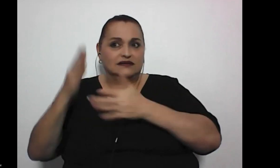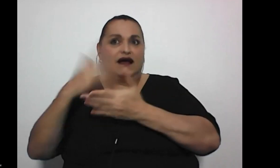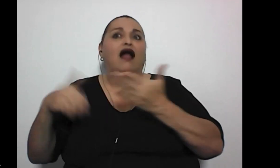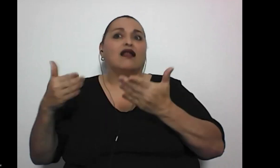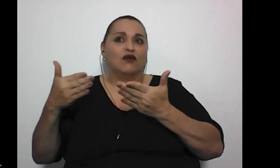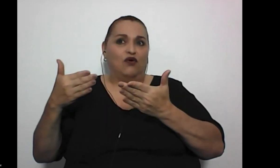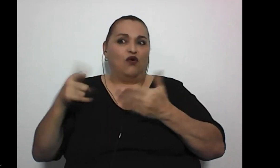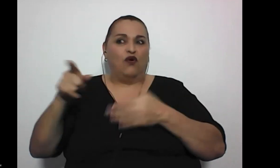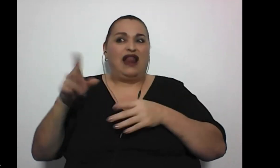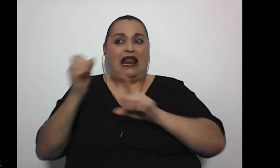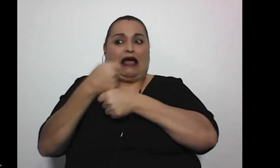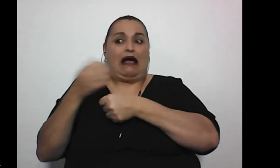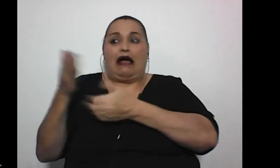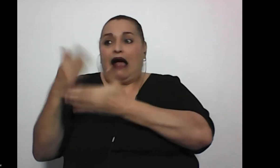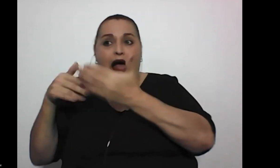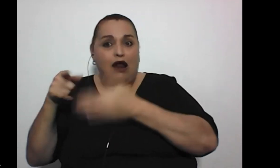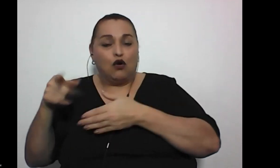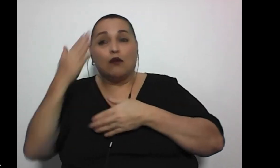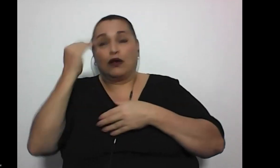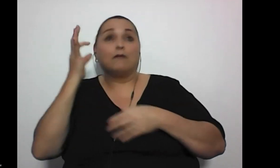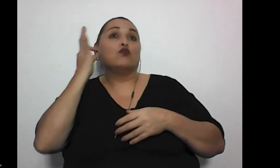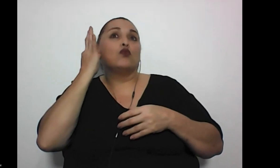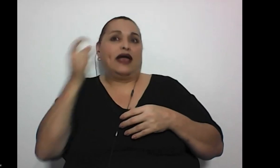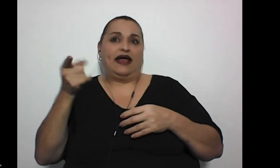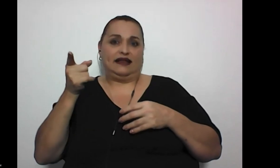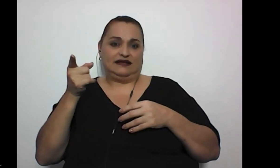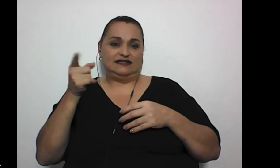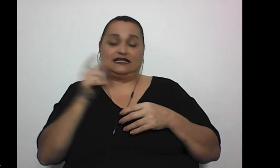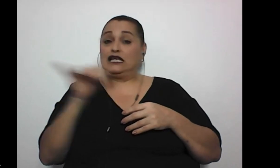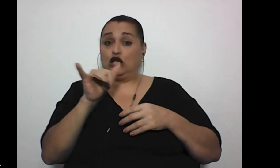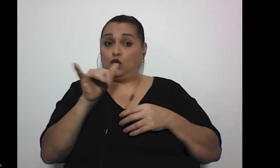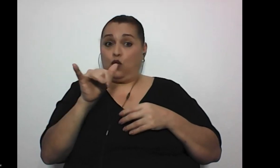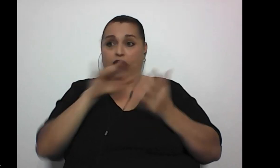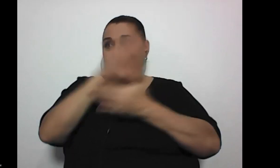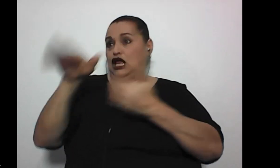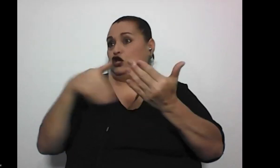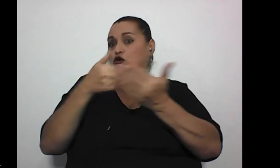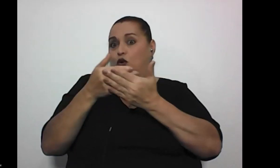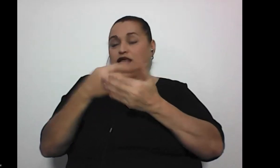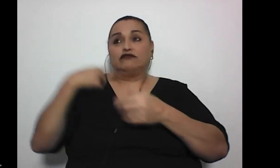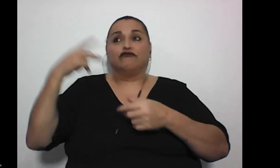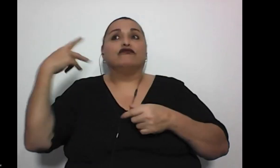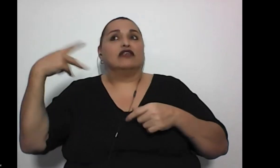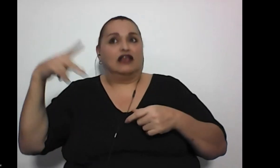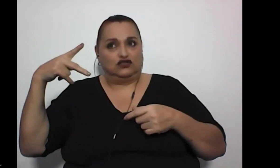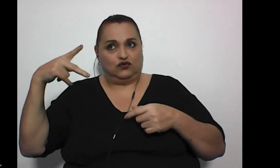algo le hagan algo claro porque somos mujeres y igual que el resto estamos arriesgando